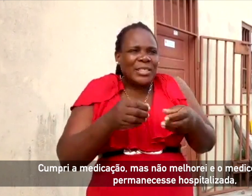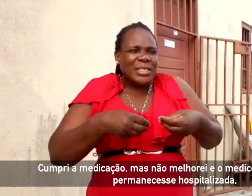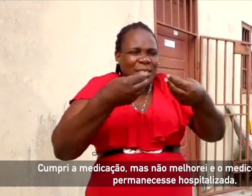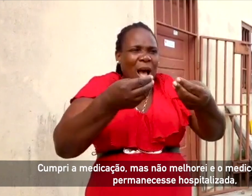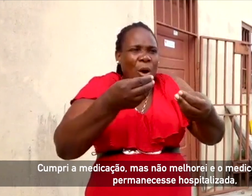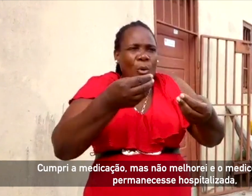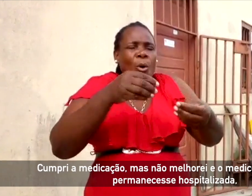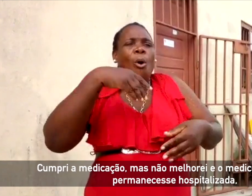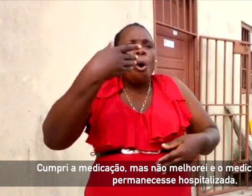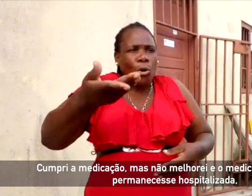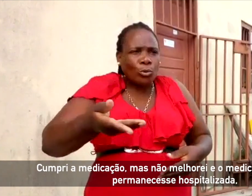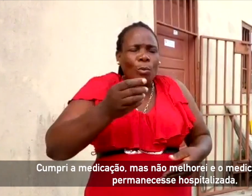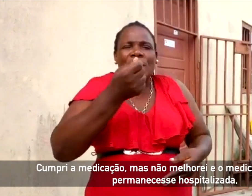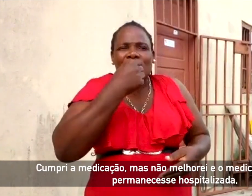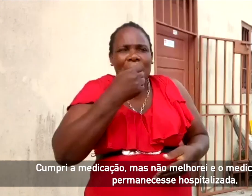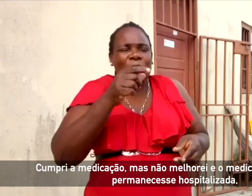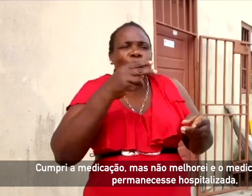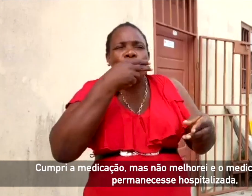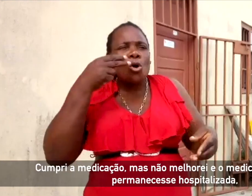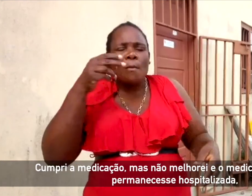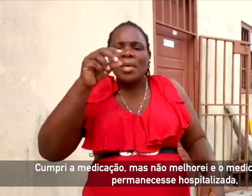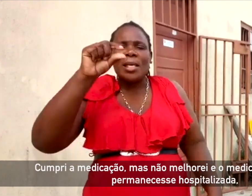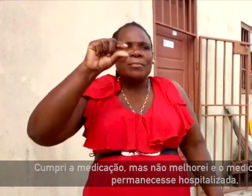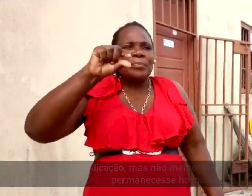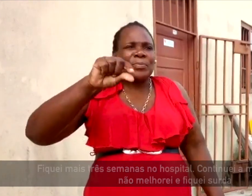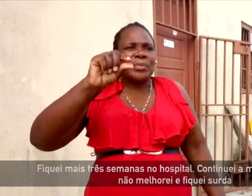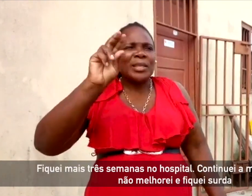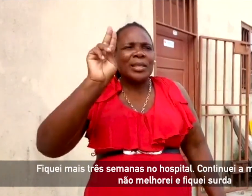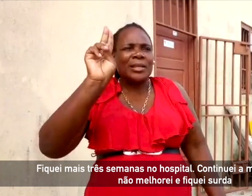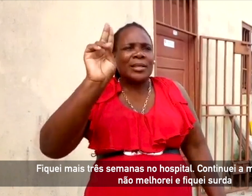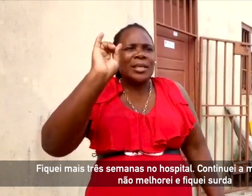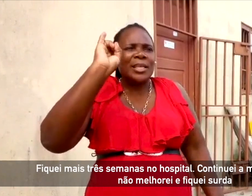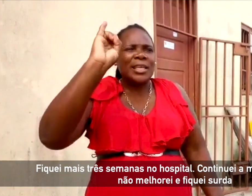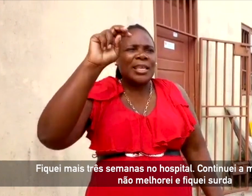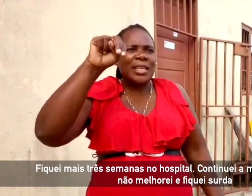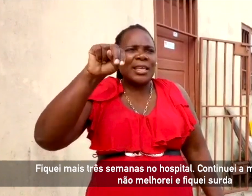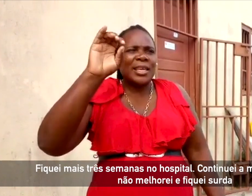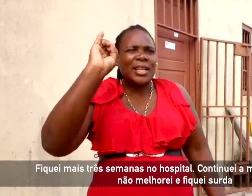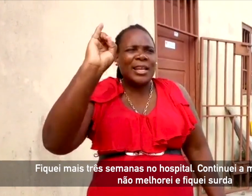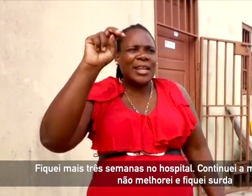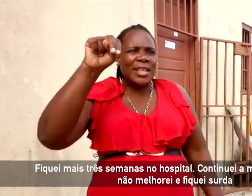o médico ordenou que permanecesse hospitalizada. Fiquei mais três semanas no hospital.